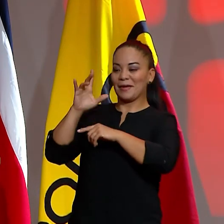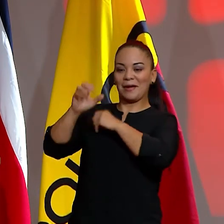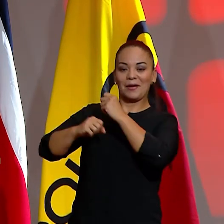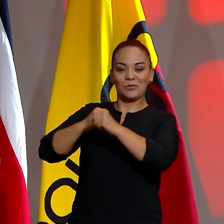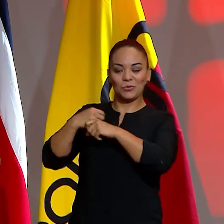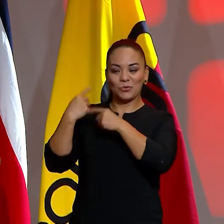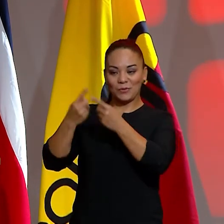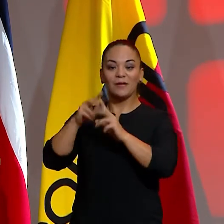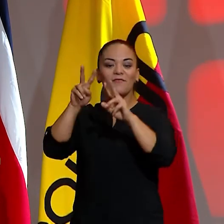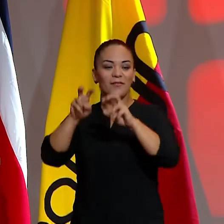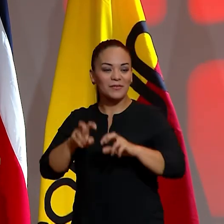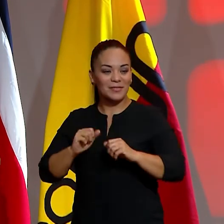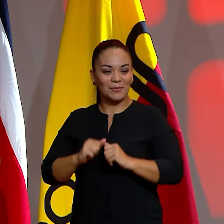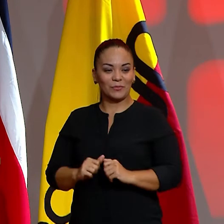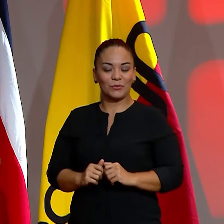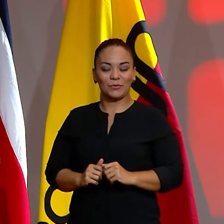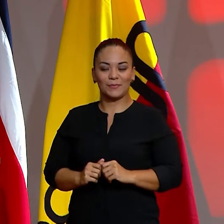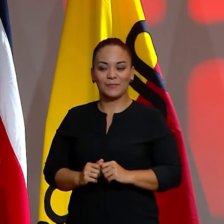Revisemos.